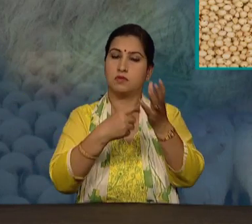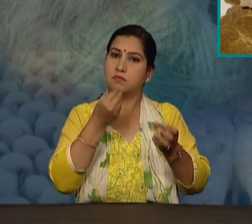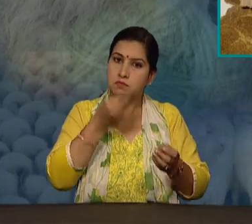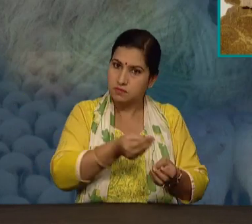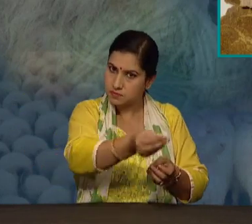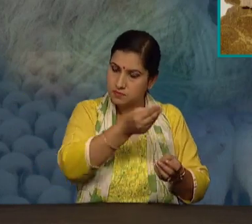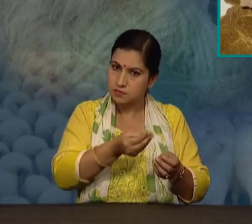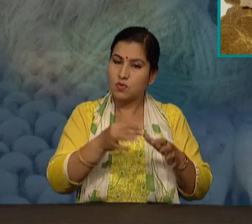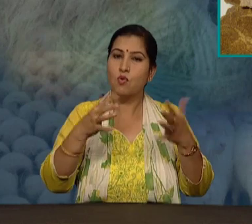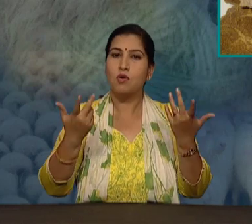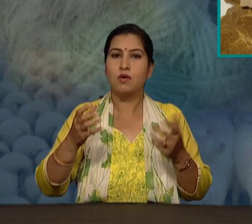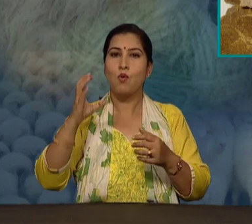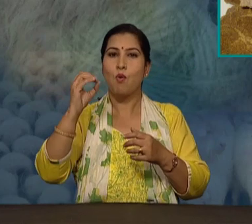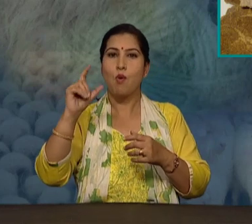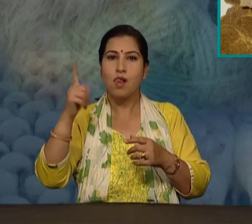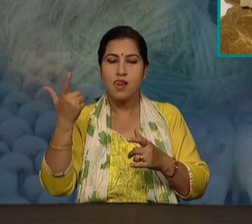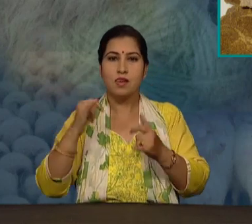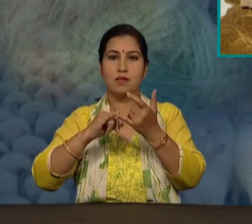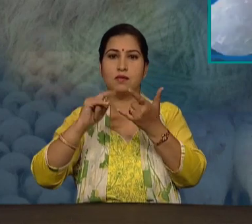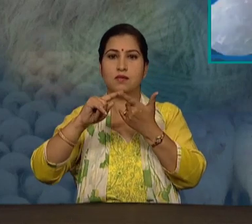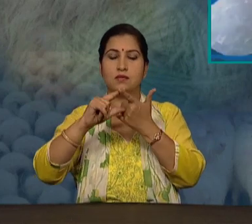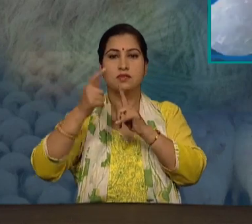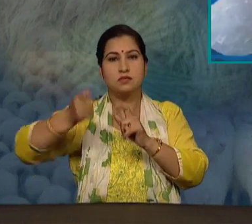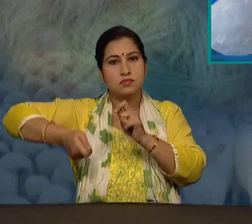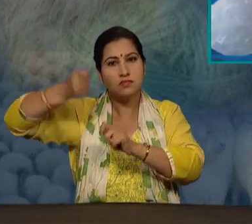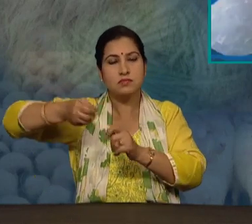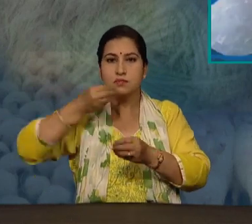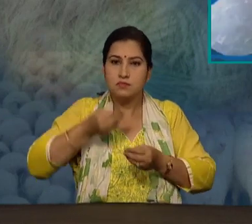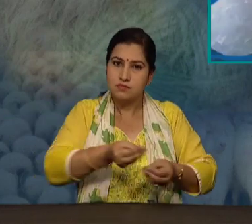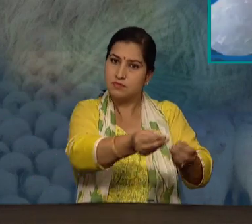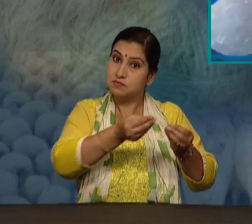खली और खनिज भी खिलाया करता है